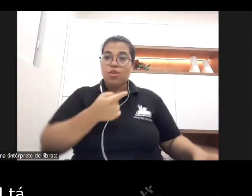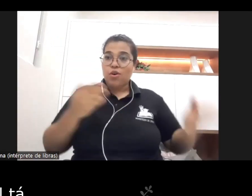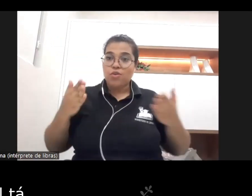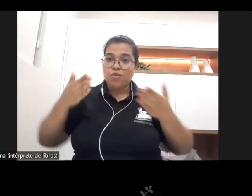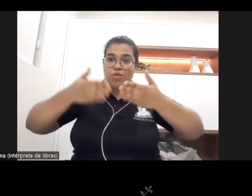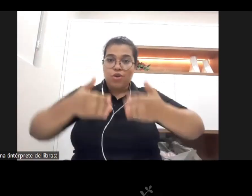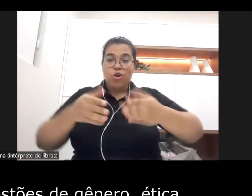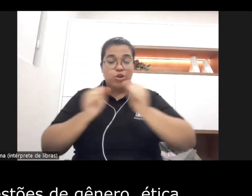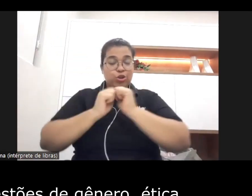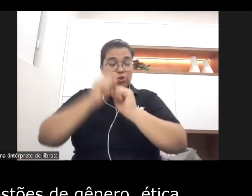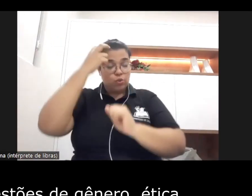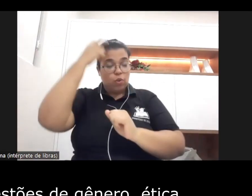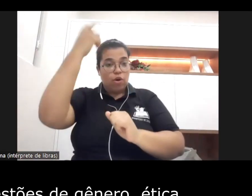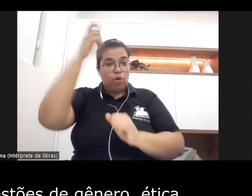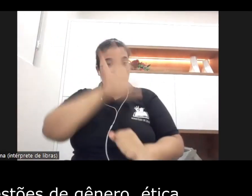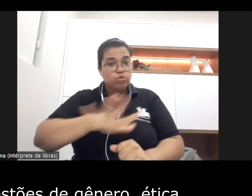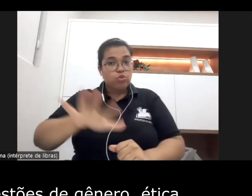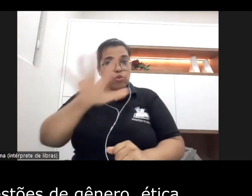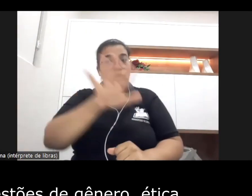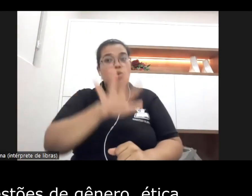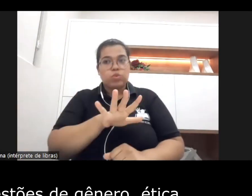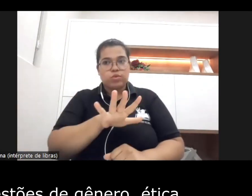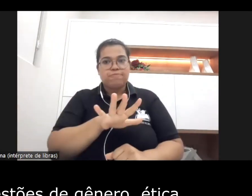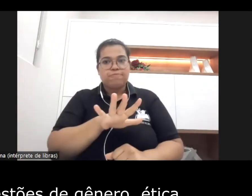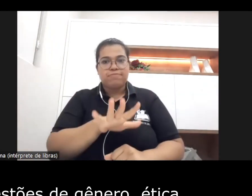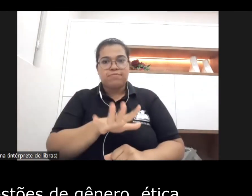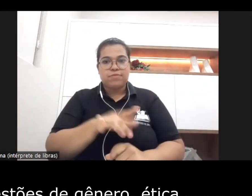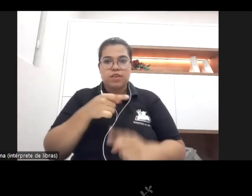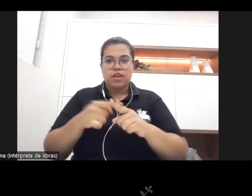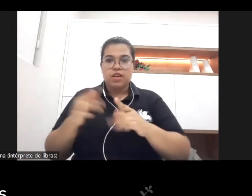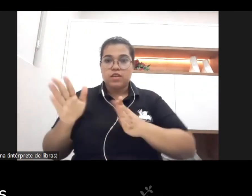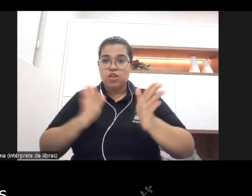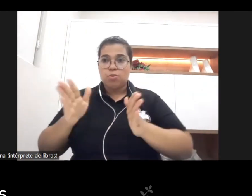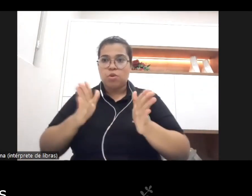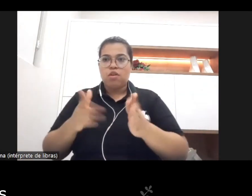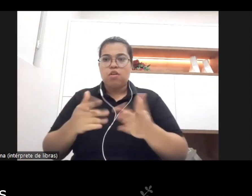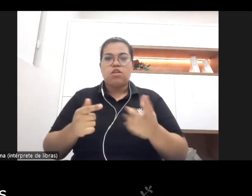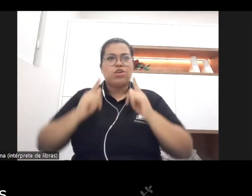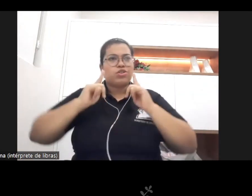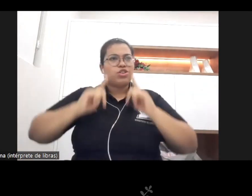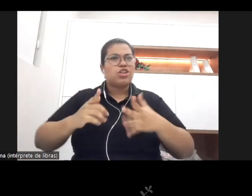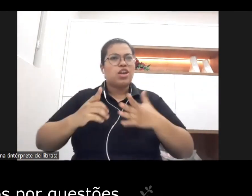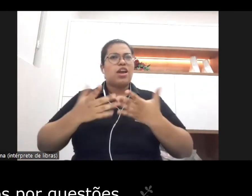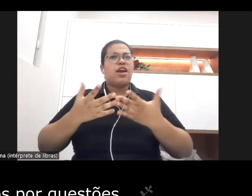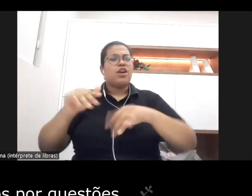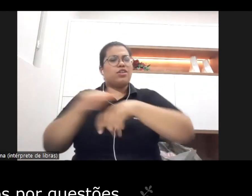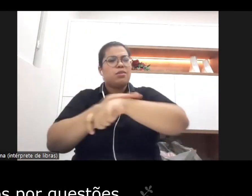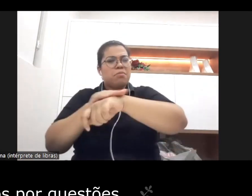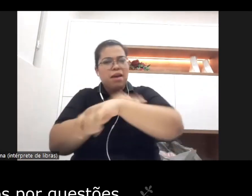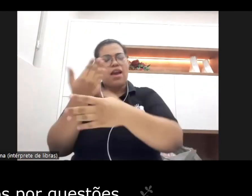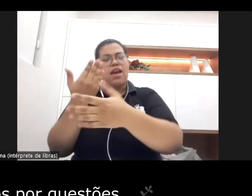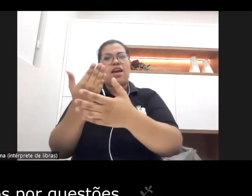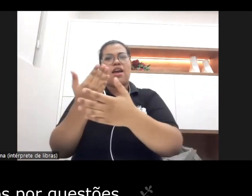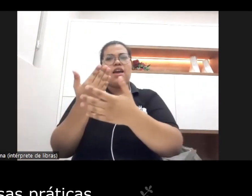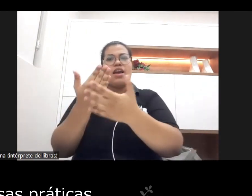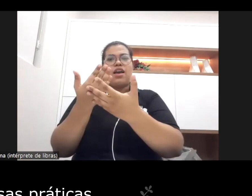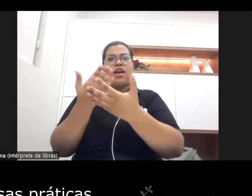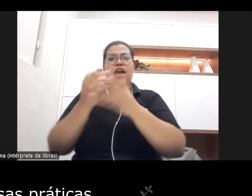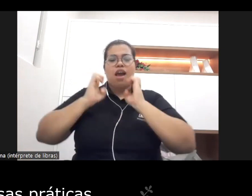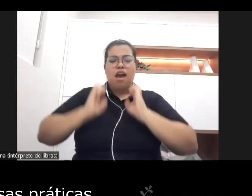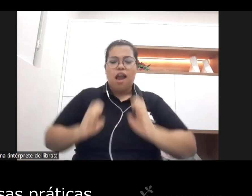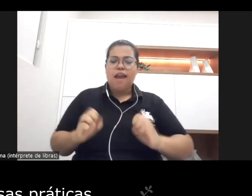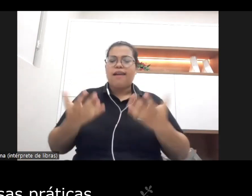que são mediados por questões de gênero ético raciais que estão mediados por questões